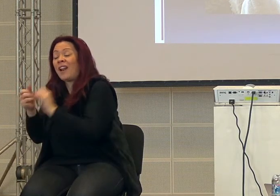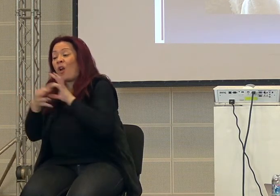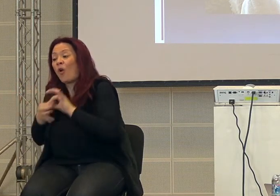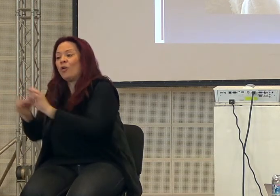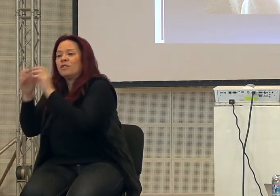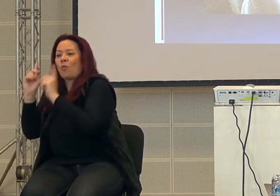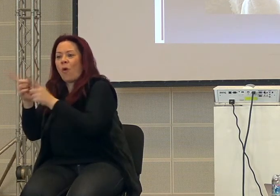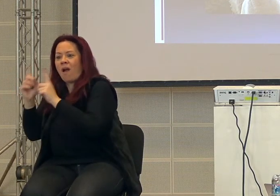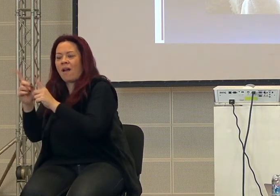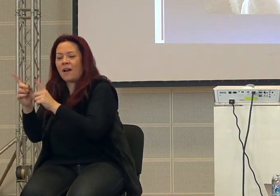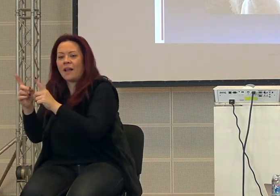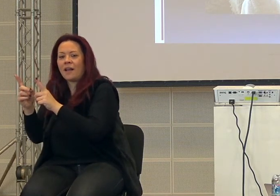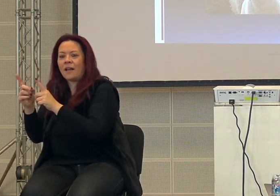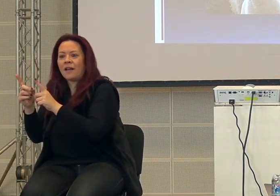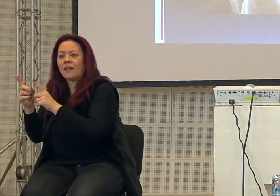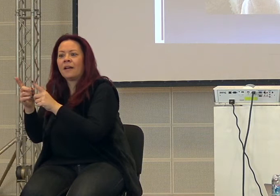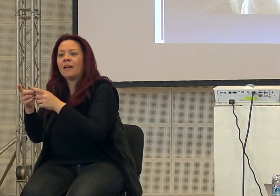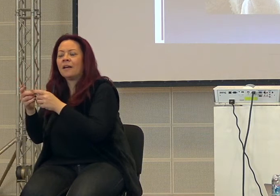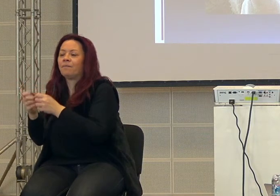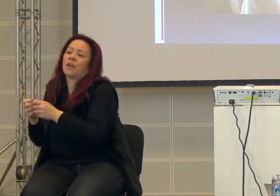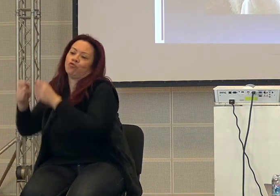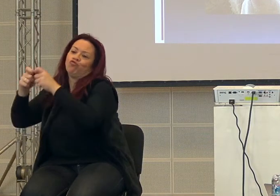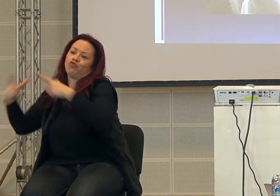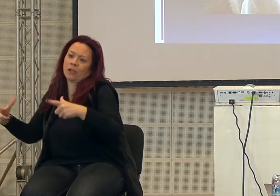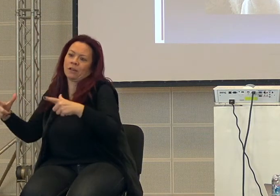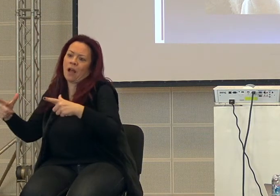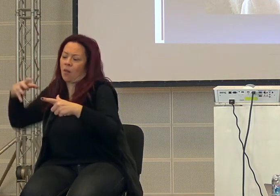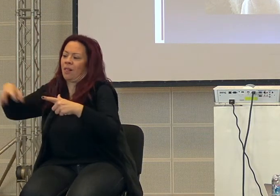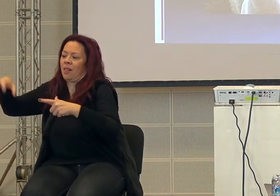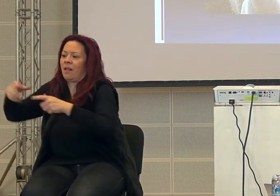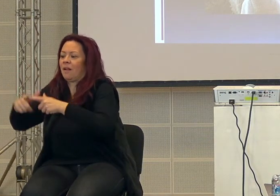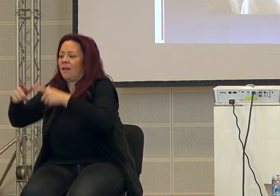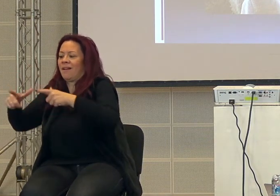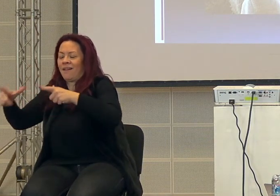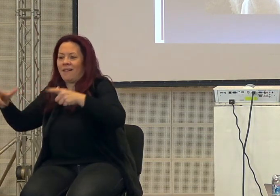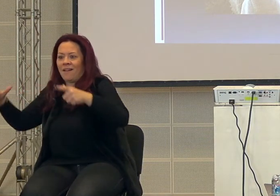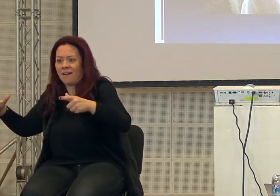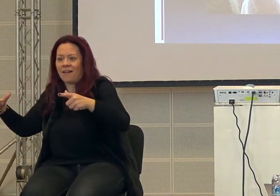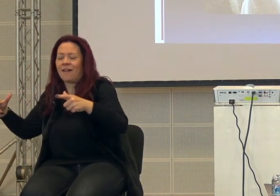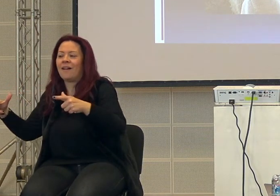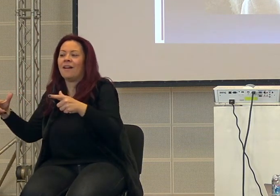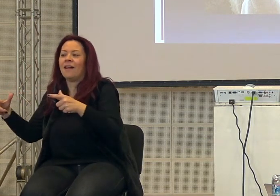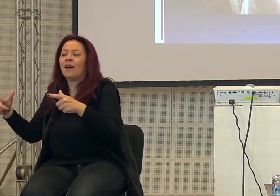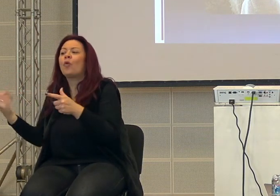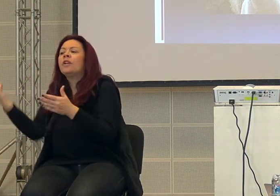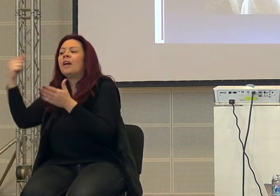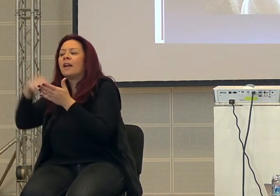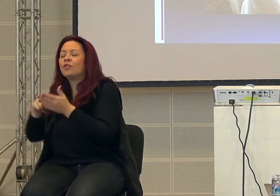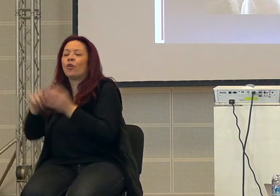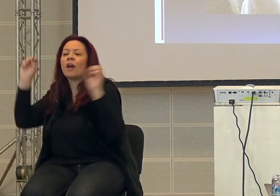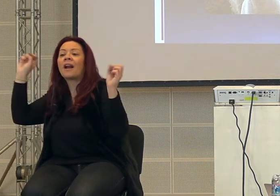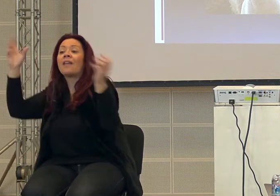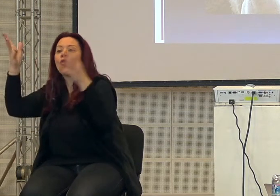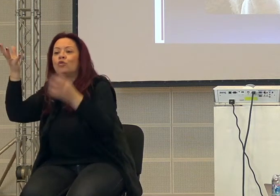nascita delle prime città, e qui ritorna la rivoluzione